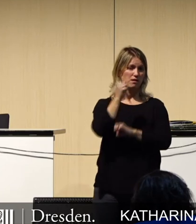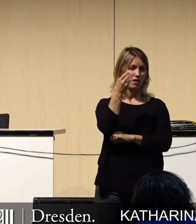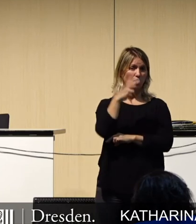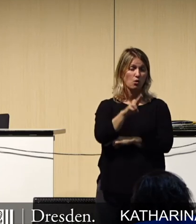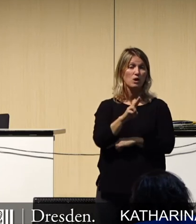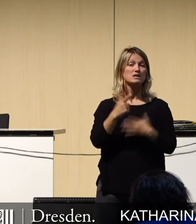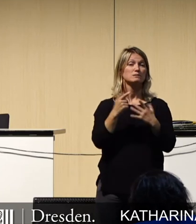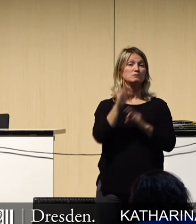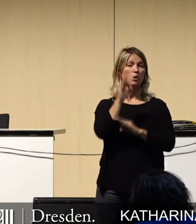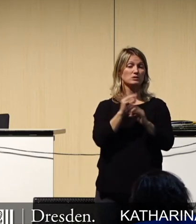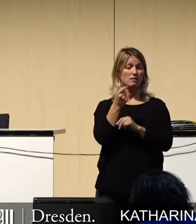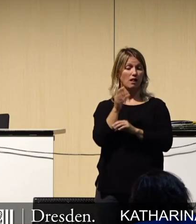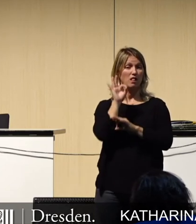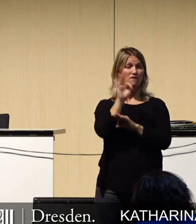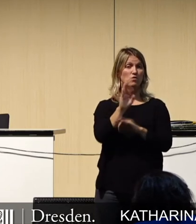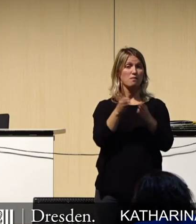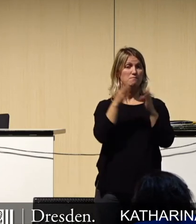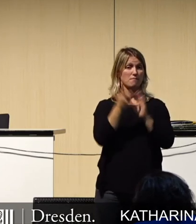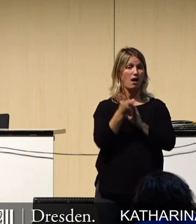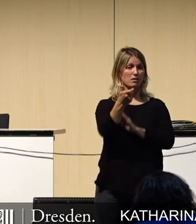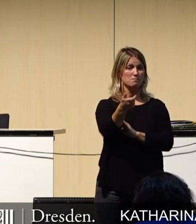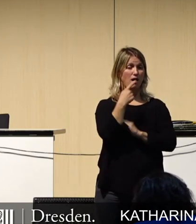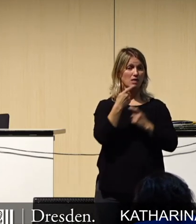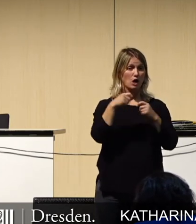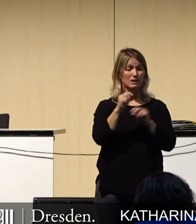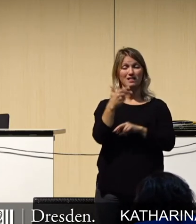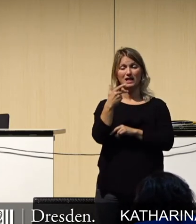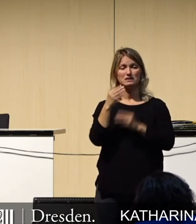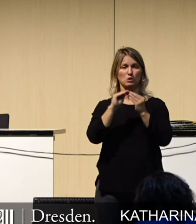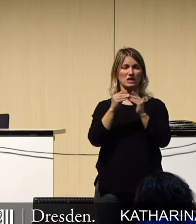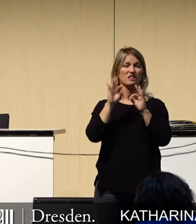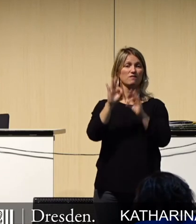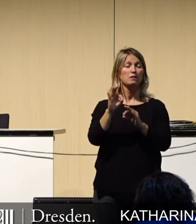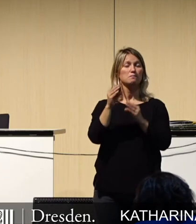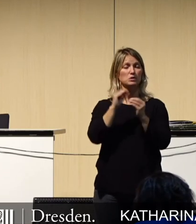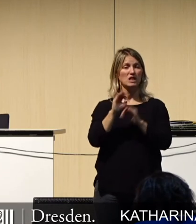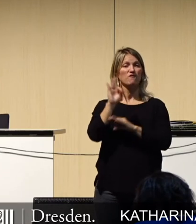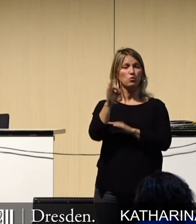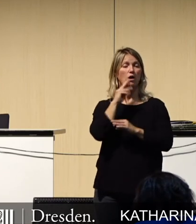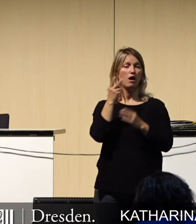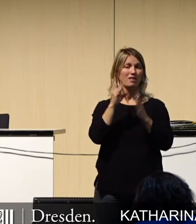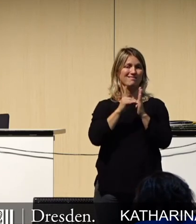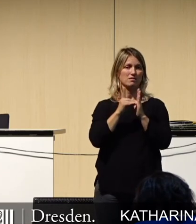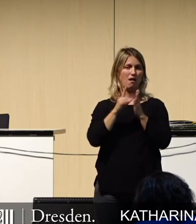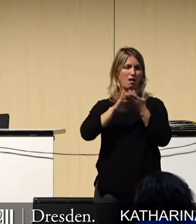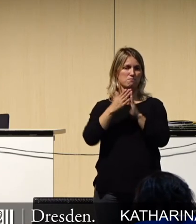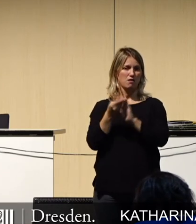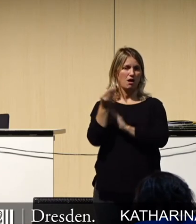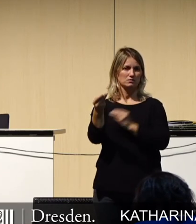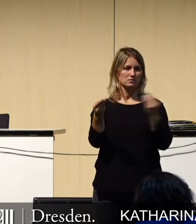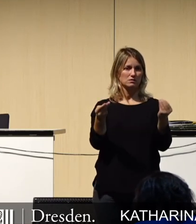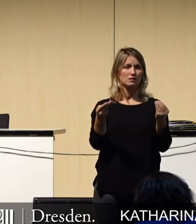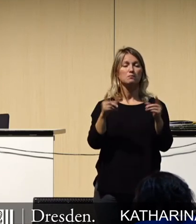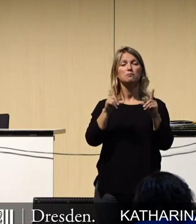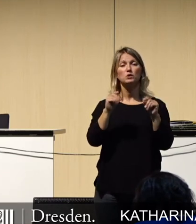in den Breitbandausbau, 30 Prozent in den Digitalpakt. So, das heißt, wieder ist der Staat